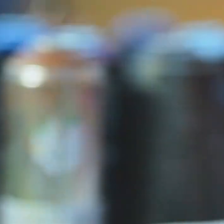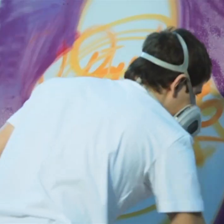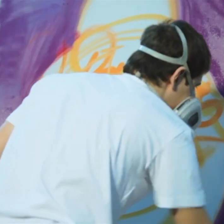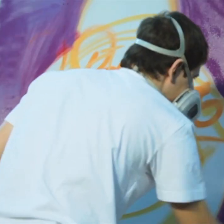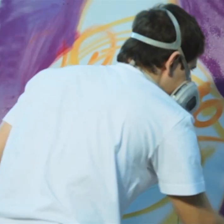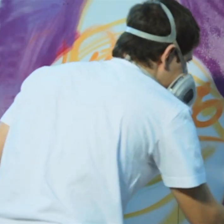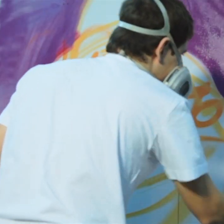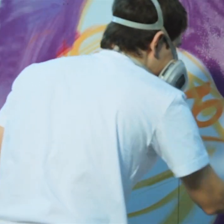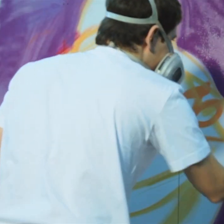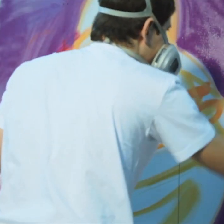Корректор.Егорова